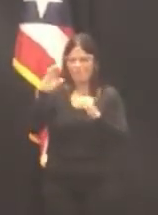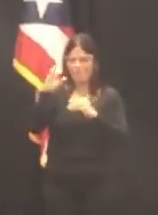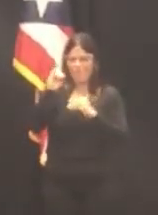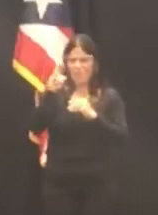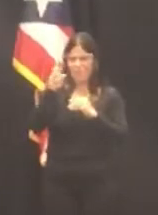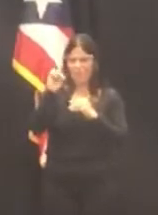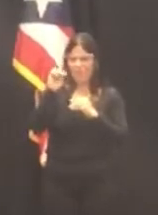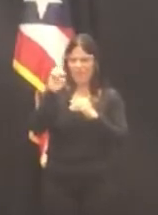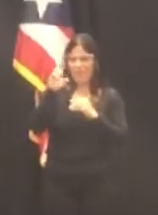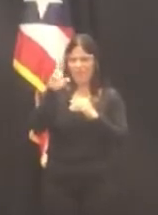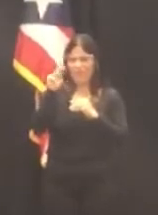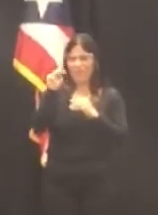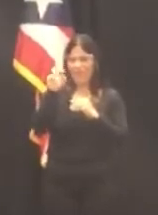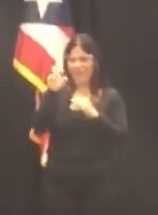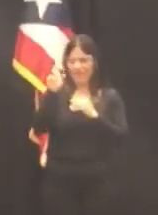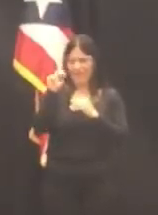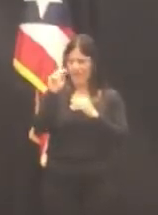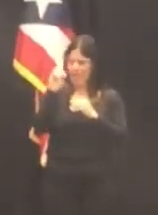con el proceso de vacunación.